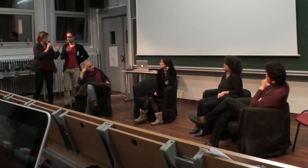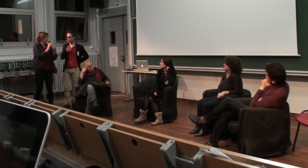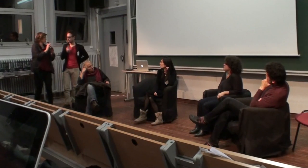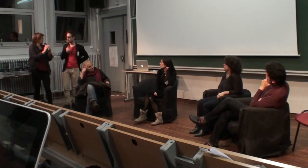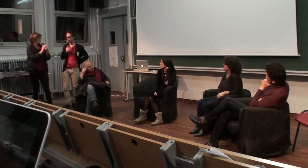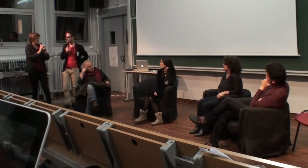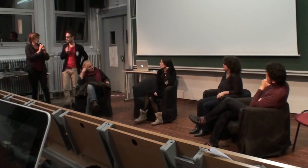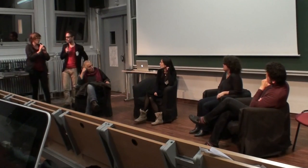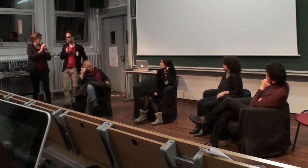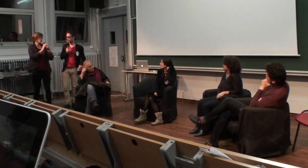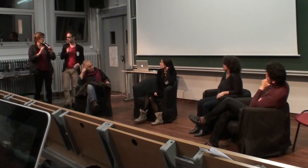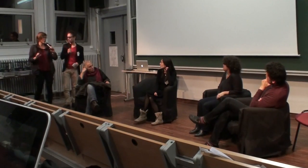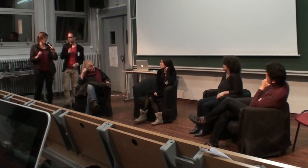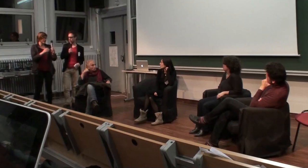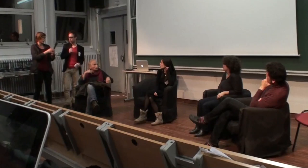forcément de la même façon.